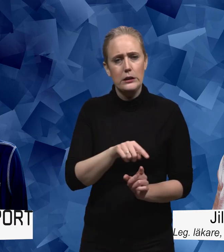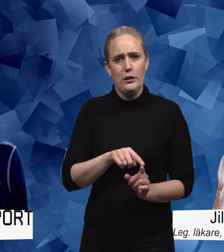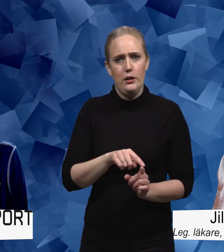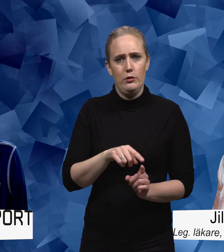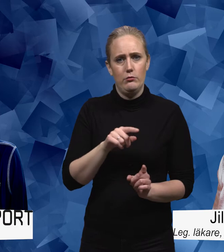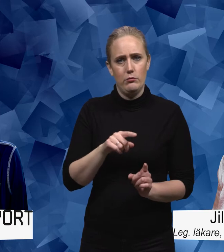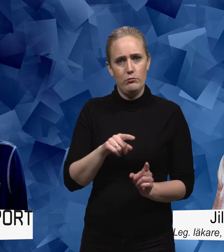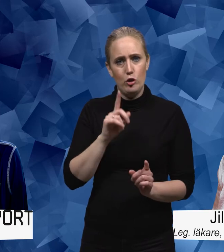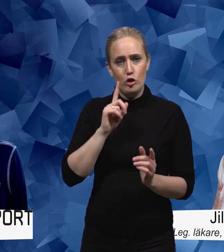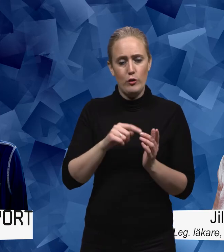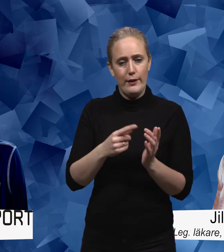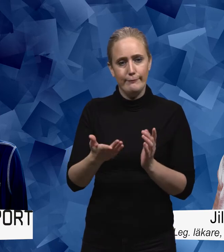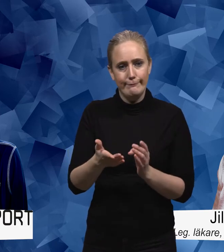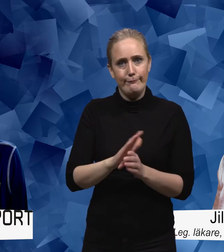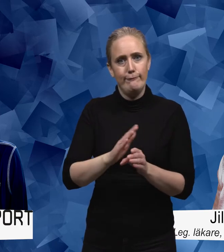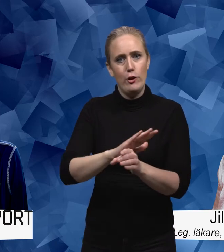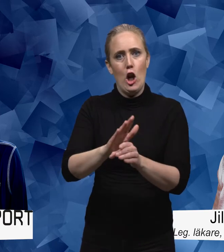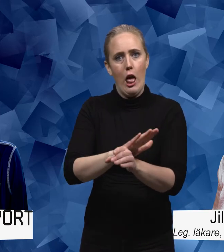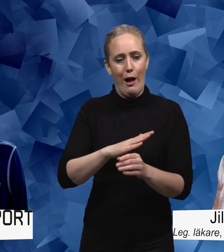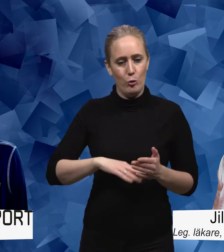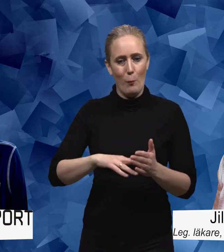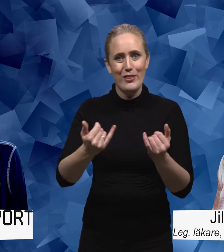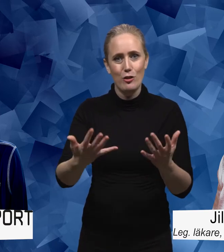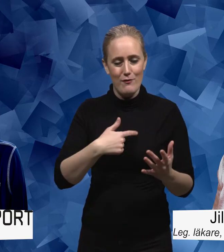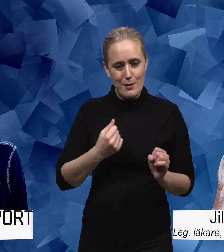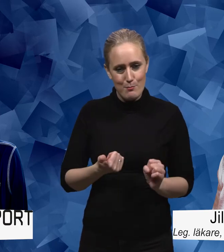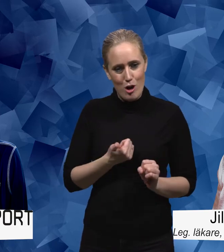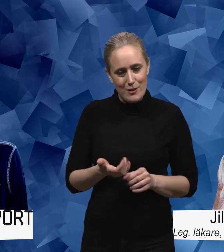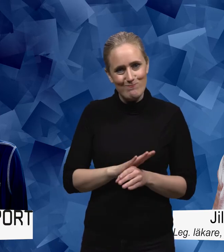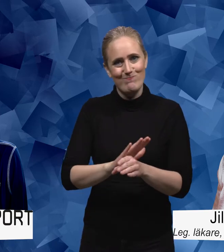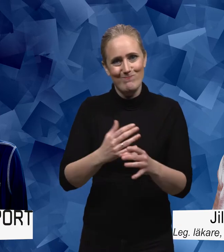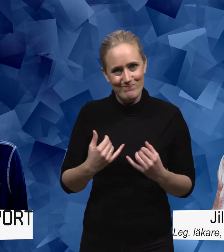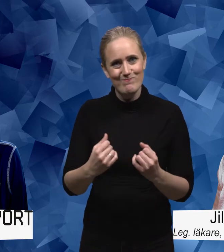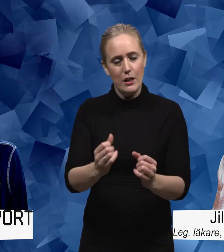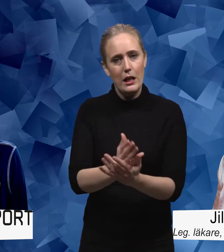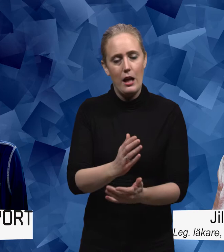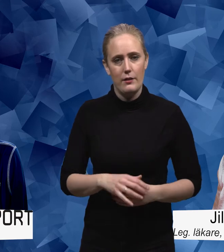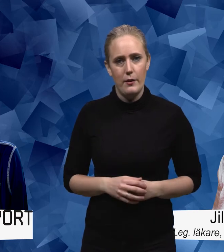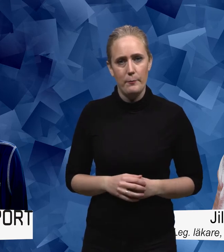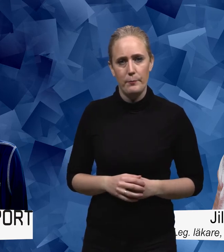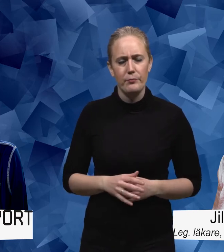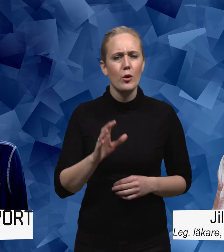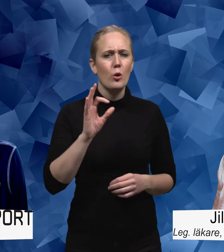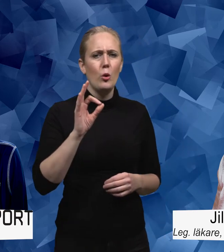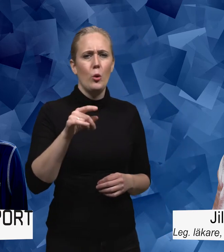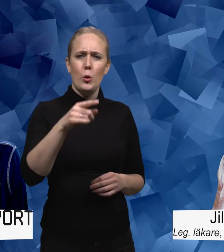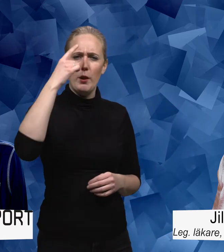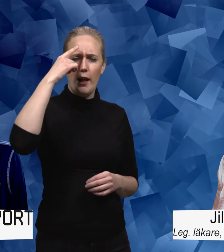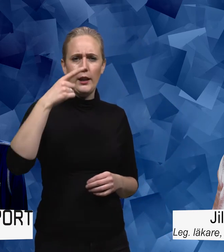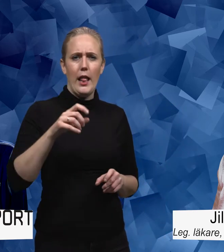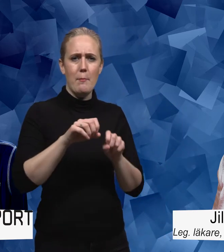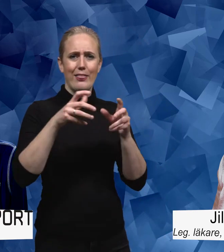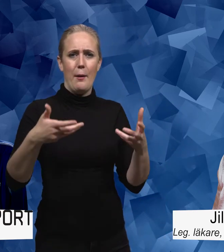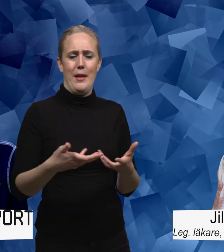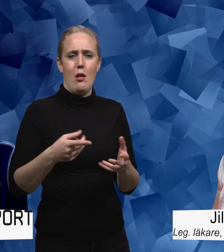överbryggar det här gapet om man kan kalla det för det. Hur tror du att coronapandemin påverkar den graden av psykisk ohälsa